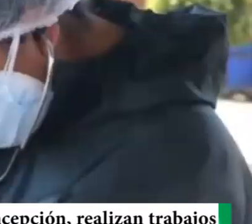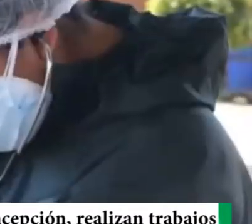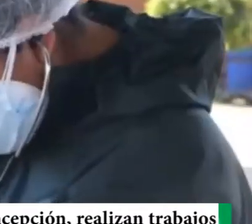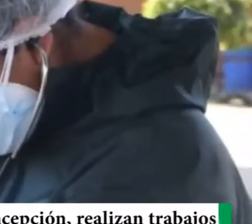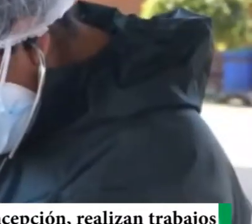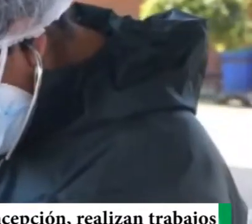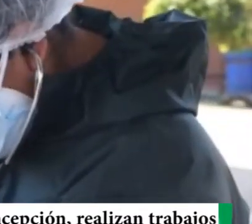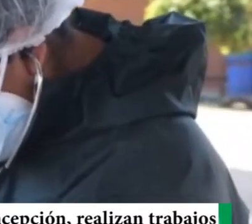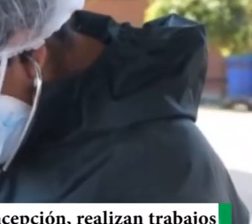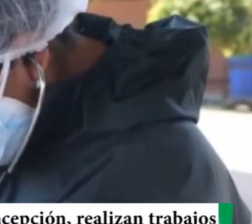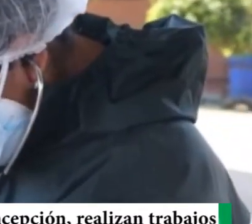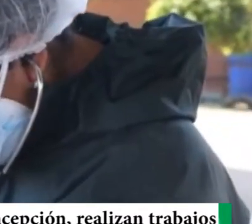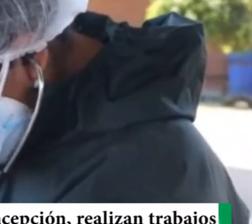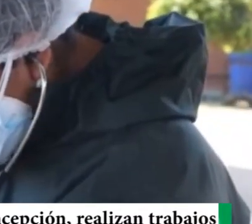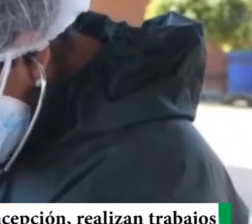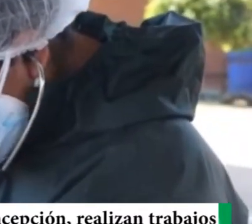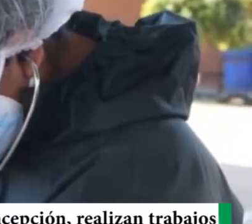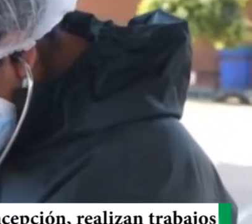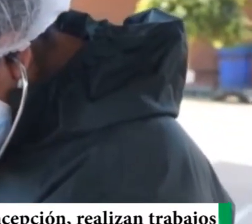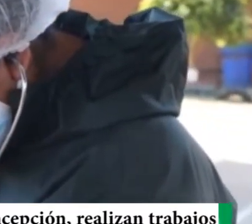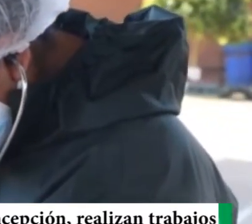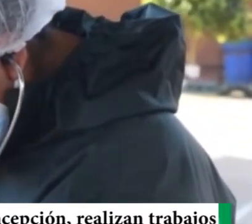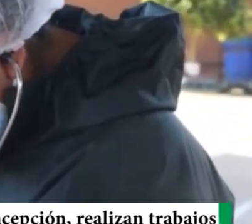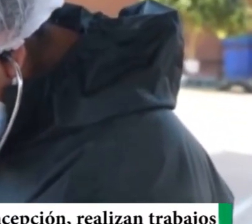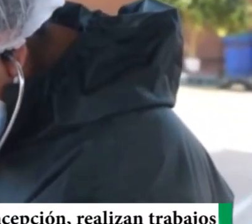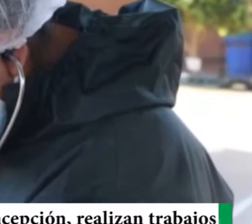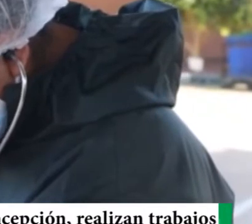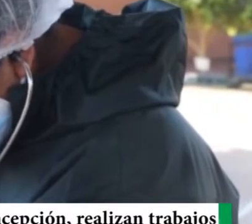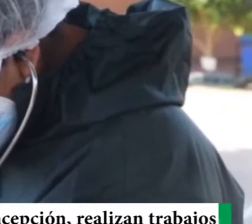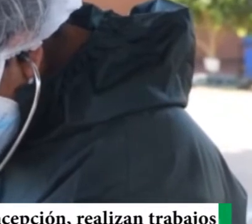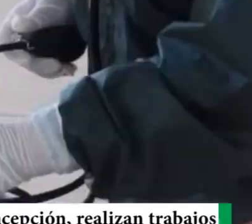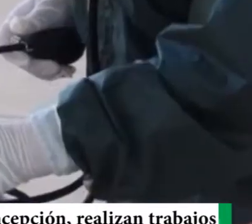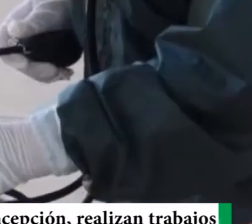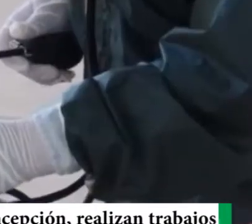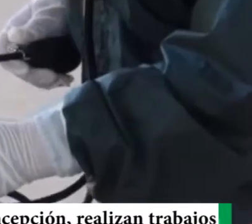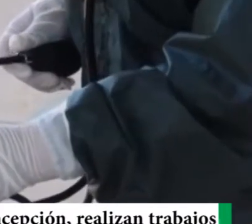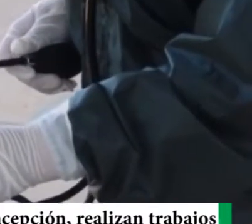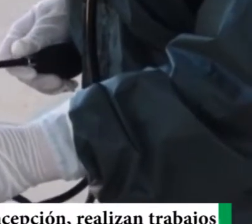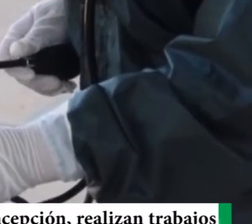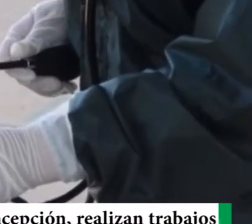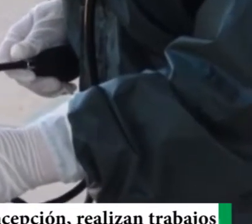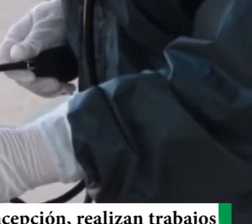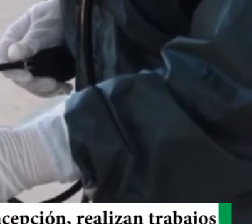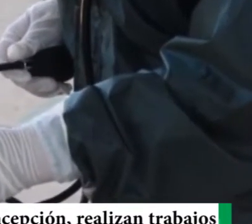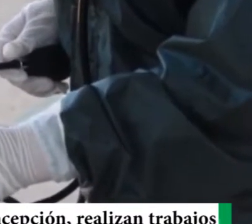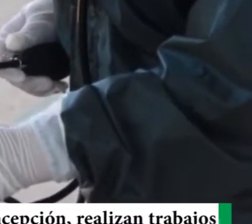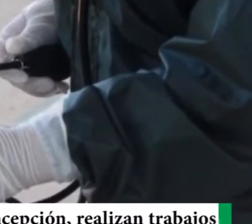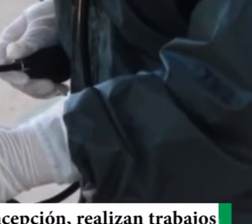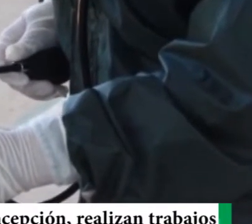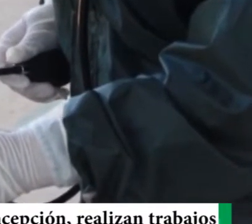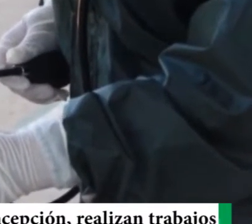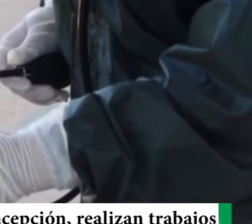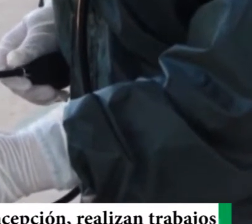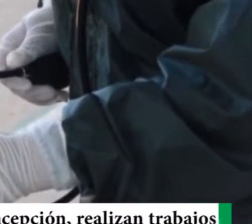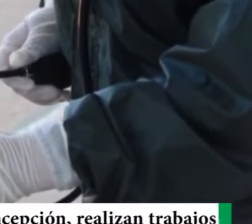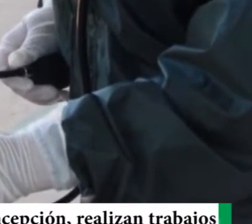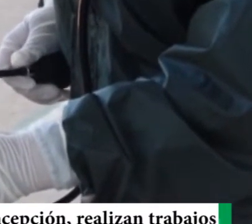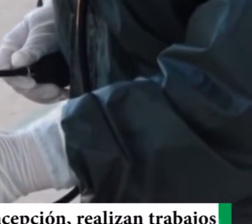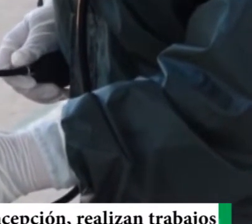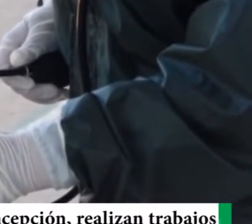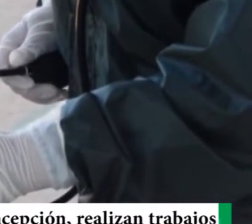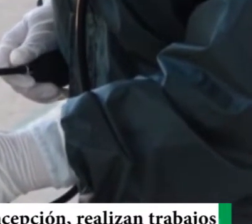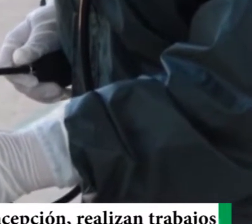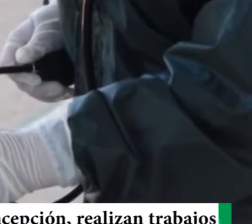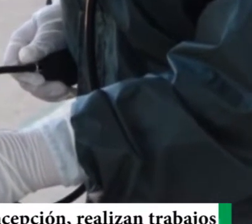barrio, uno de los barrios, más alejados, del municipio de La Guardia, pero cercanos, a la ciudad de Santa Cruz, donde existe mucha gente, muchos casos positivos,